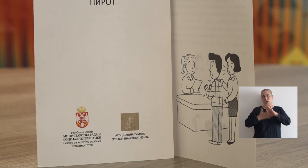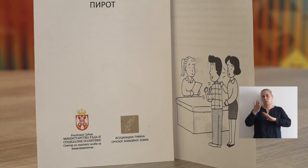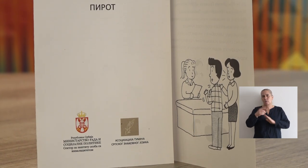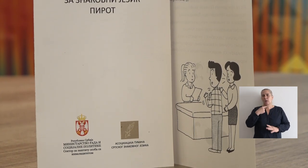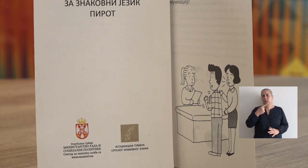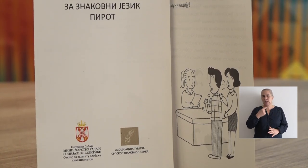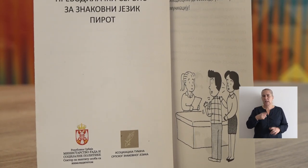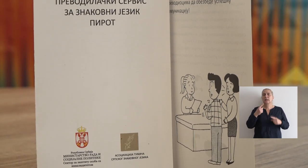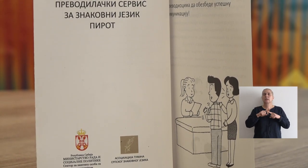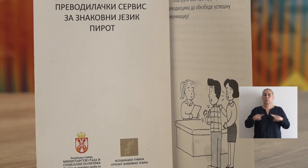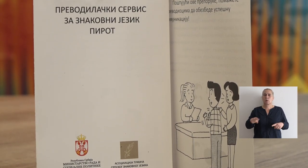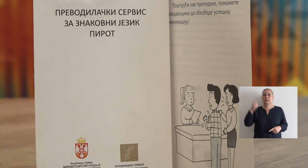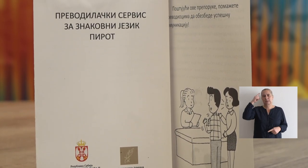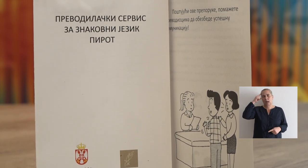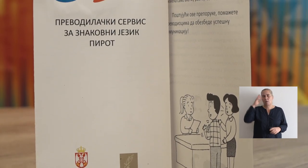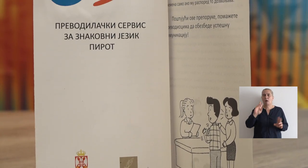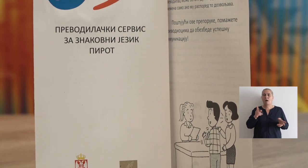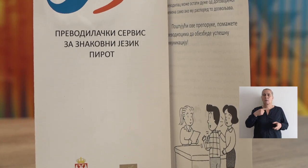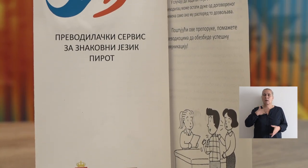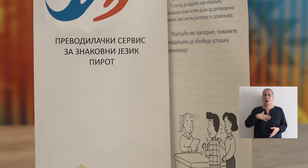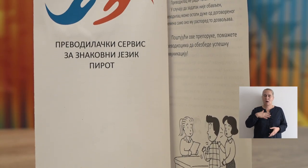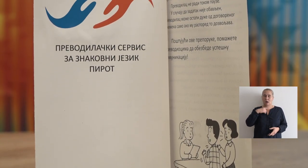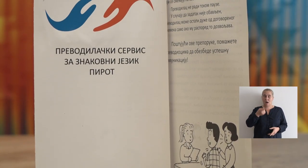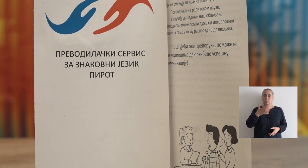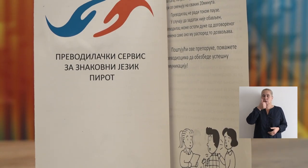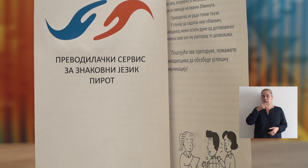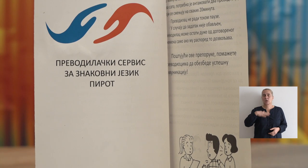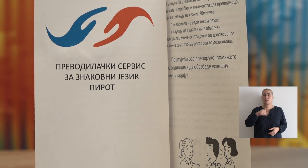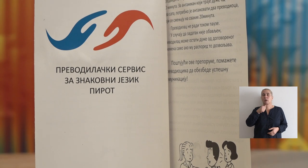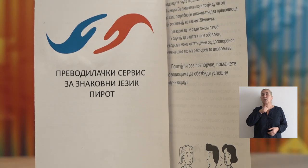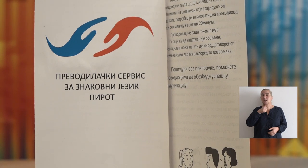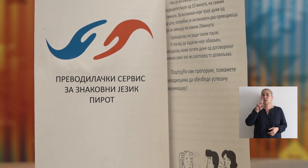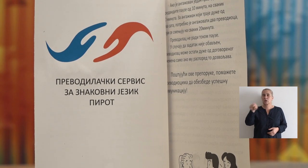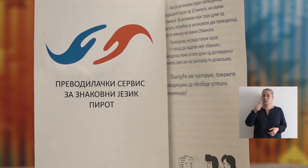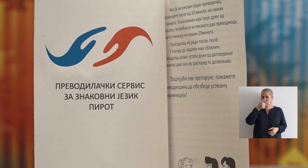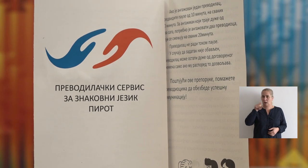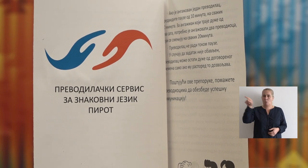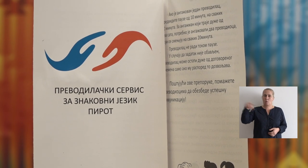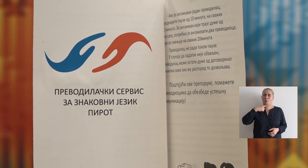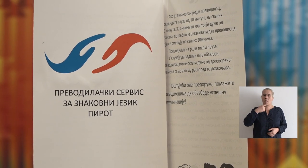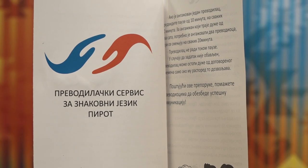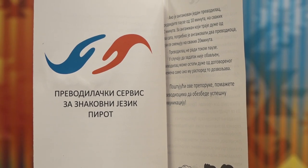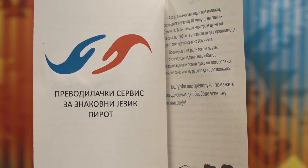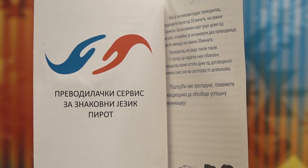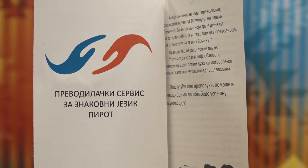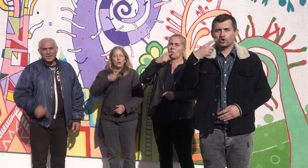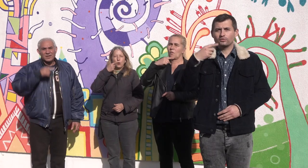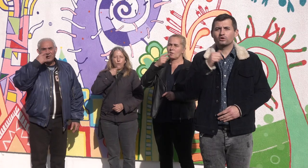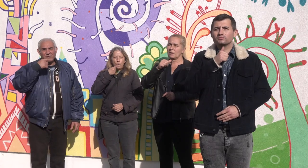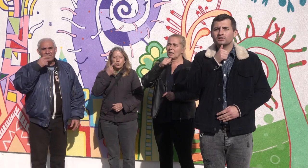znakovnog jezika. Zato, da bi znali kako da kažemo ono što želimo nekome ko ne čuje i šta nam on govori,